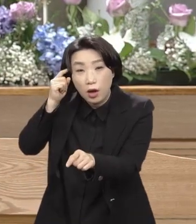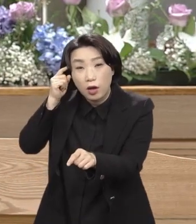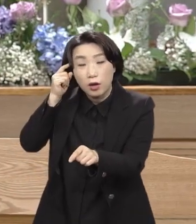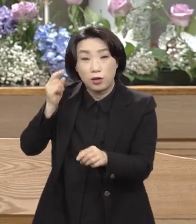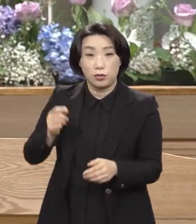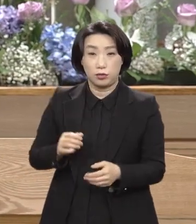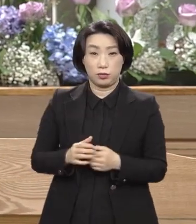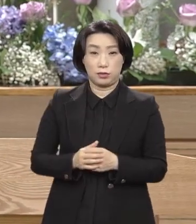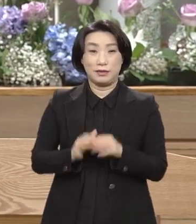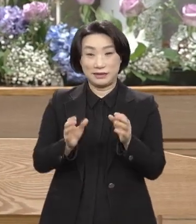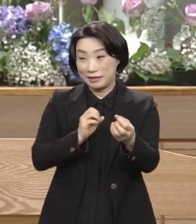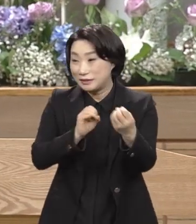시작.